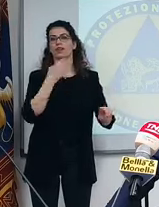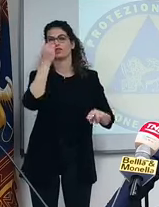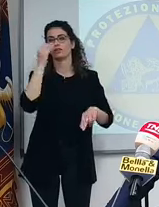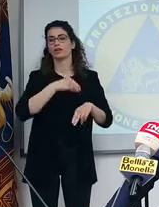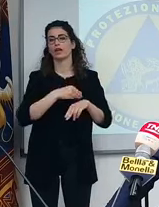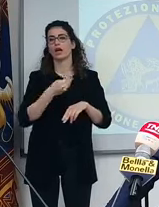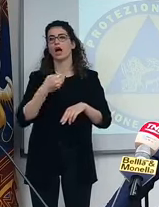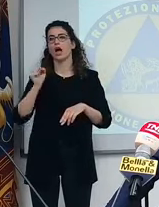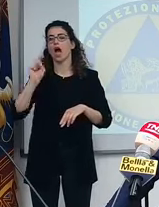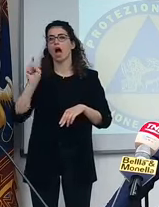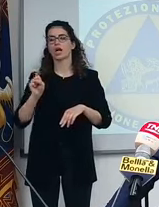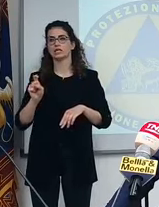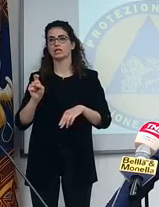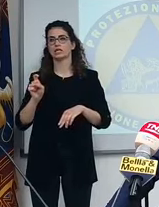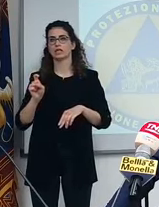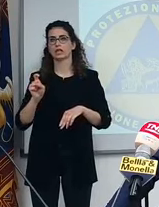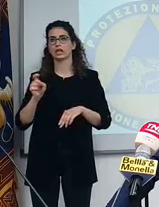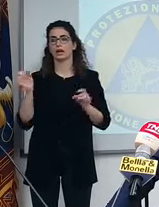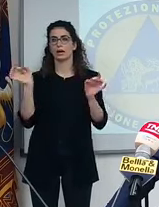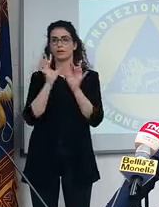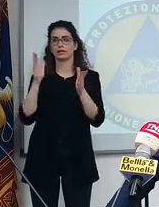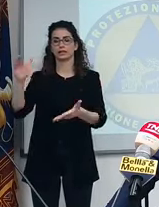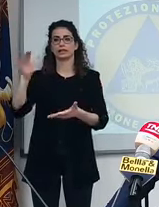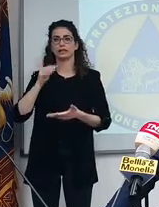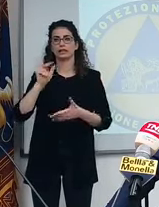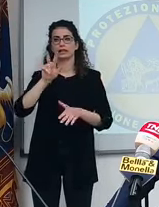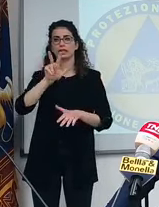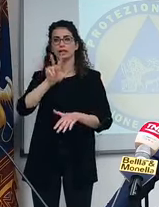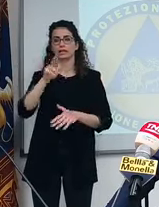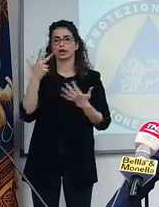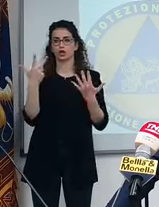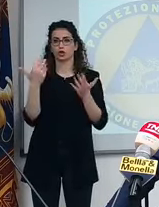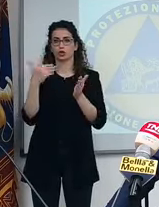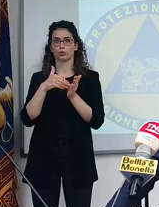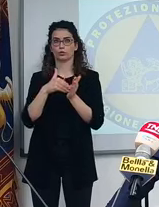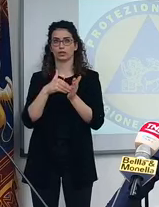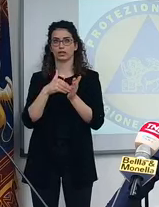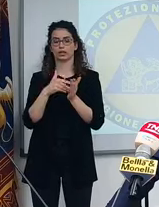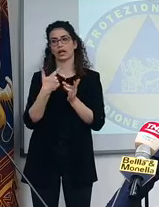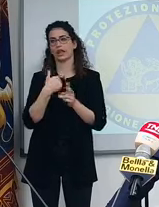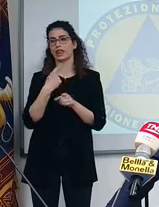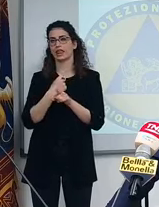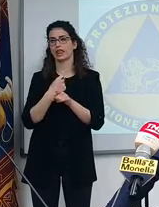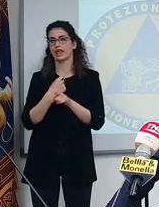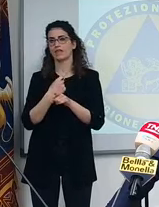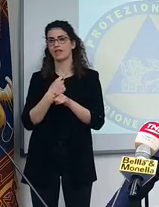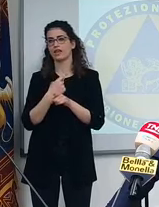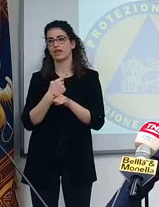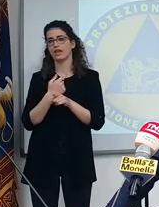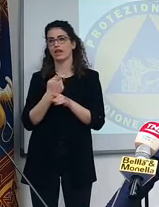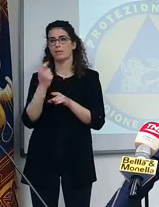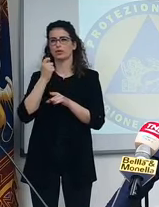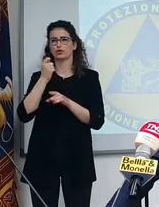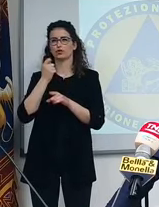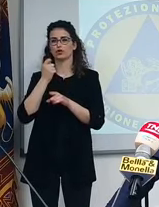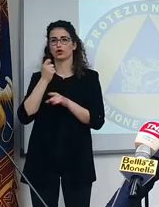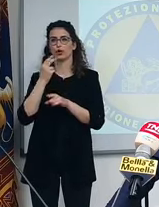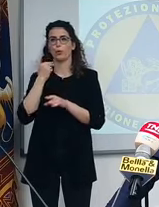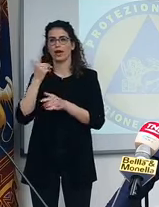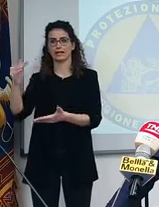siamo in difficoltà, stamattina ne arrivavano 38.000, anzi dovrebbero arrivare per mezzogiorno a Mestre,